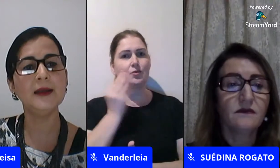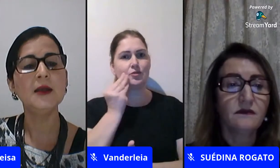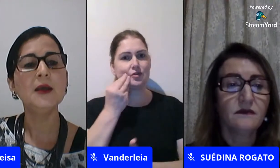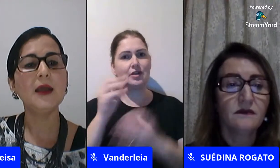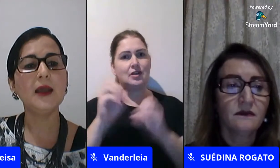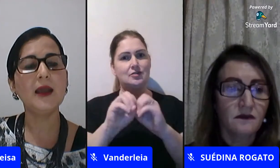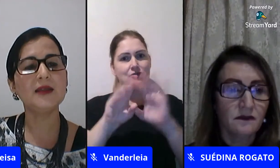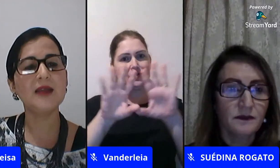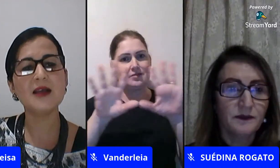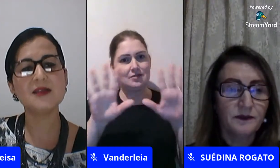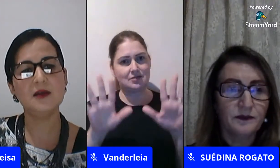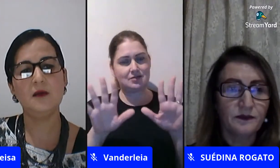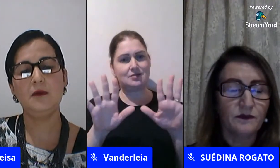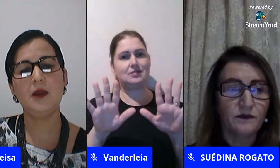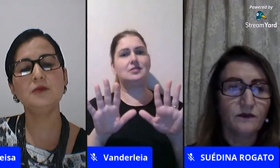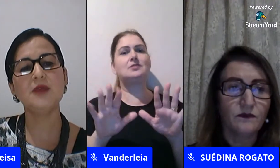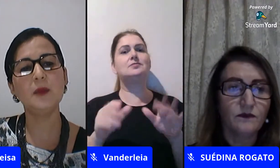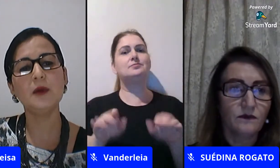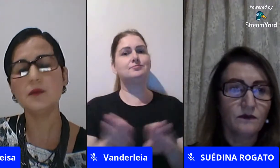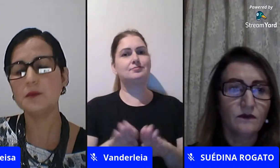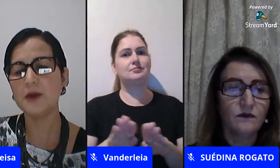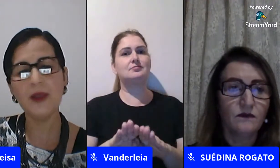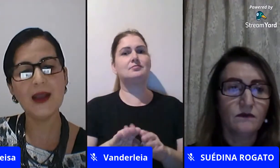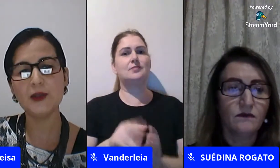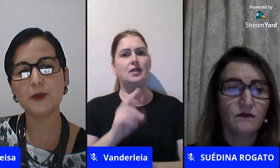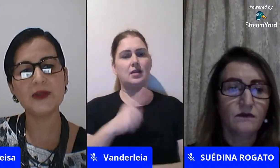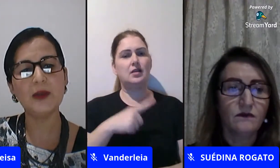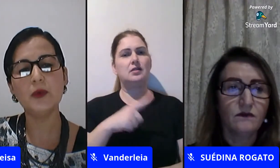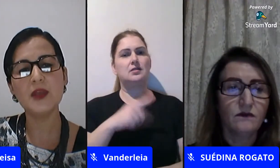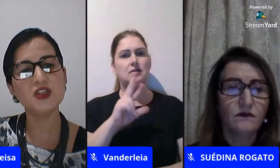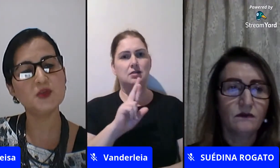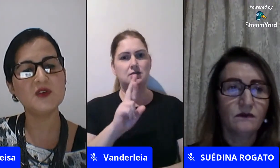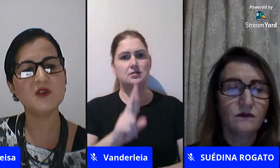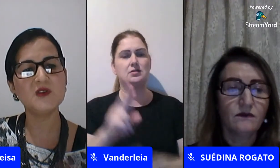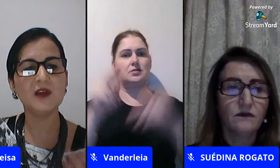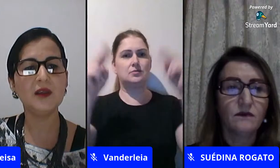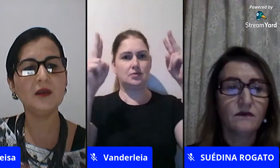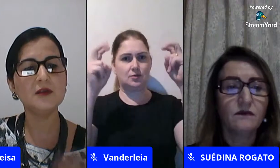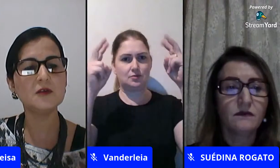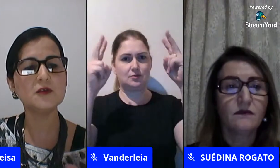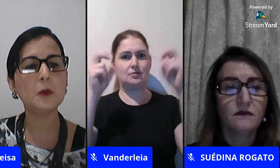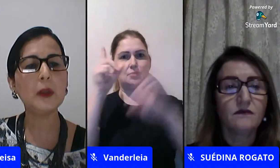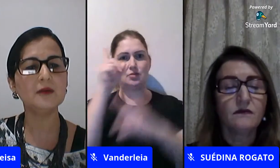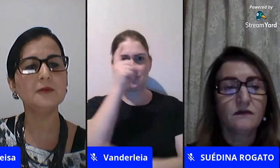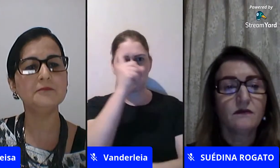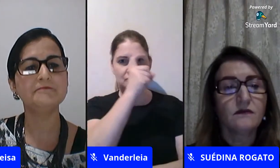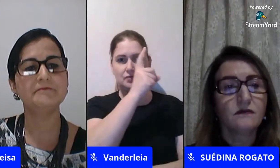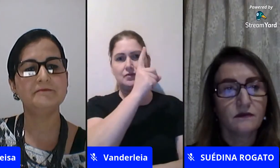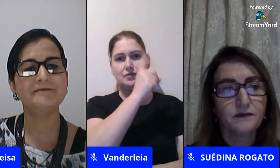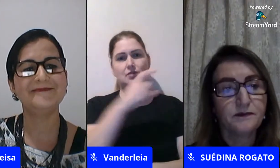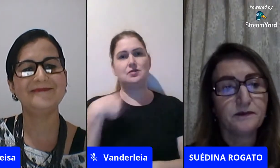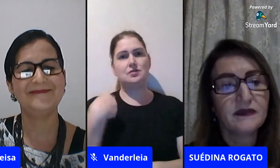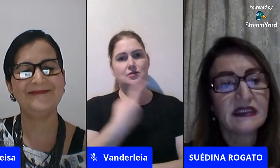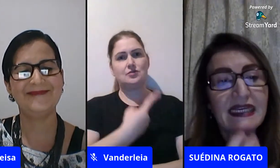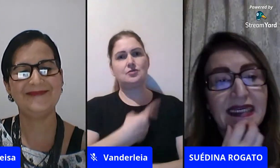também né ela tem razão é um tema permeado por tabu e a gente precisa ir desconstruindo